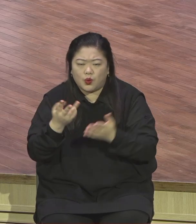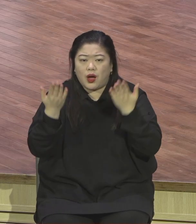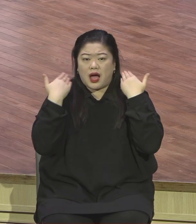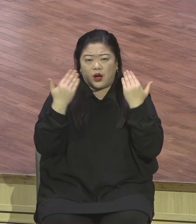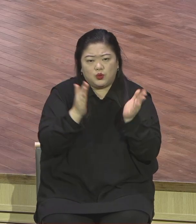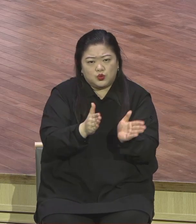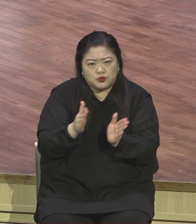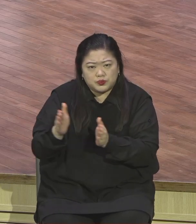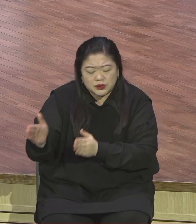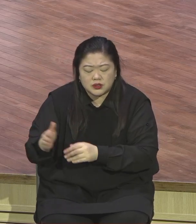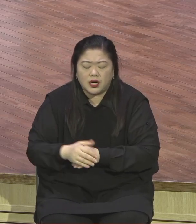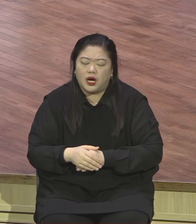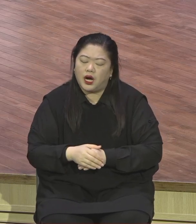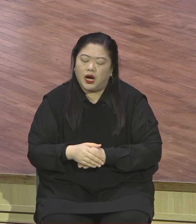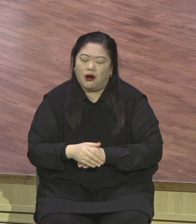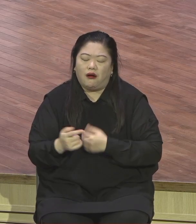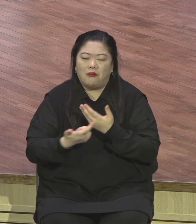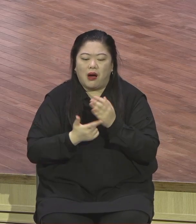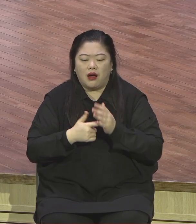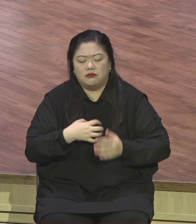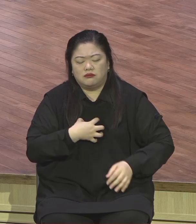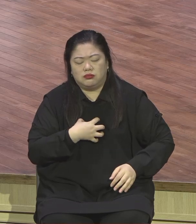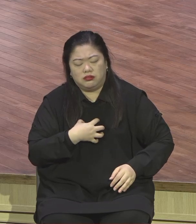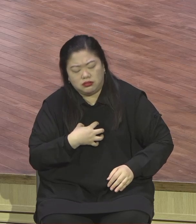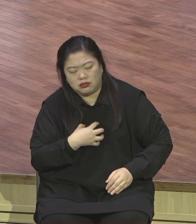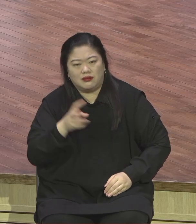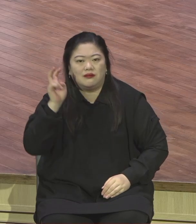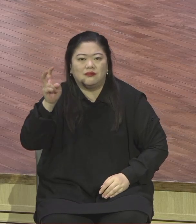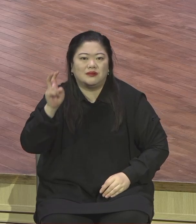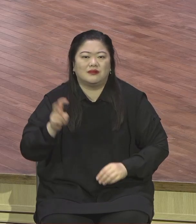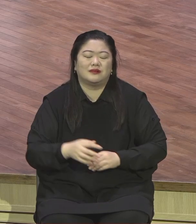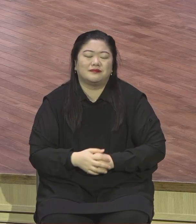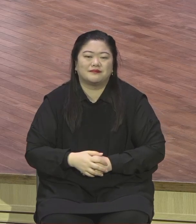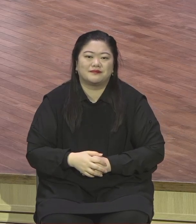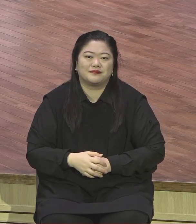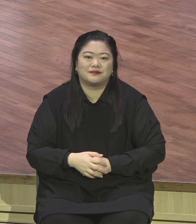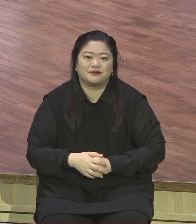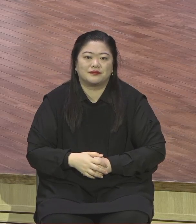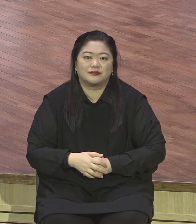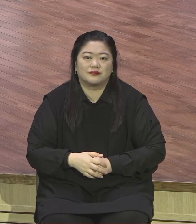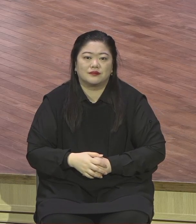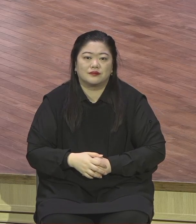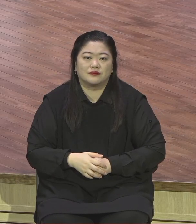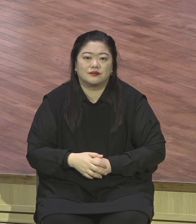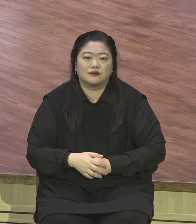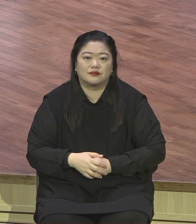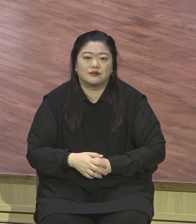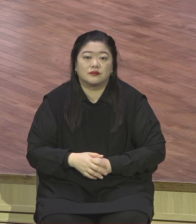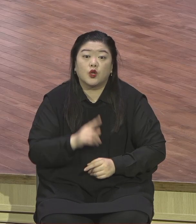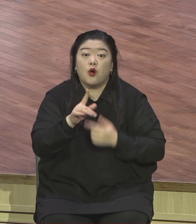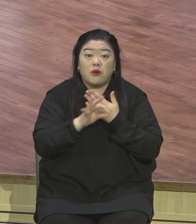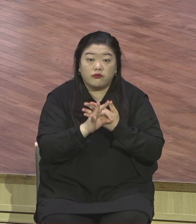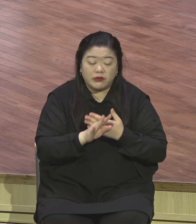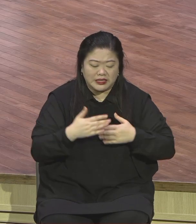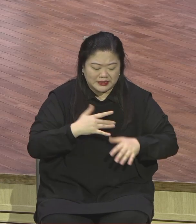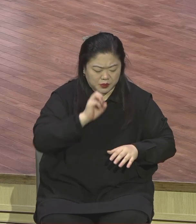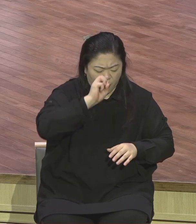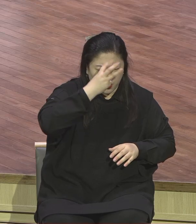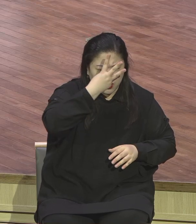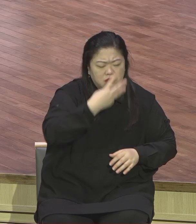무거운 짐을 지고 가고 있습니다. 그렇다고 대학생이 되었다고 해서 편하냐